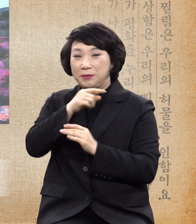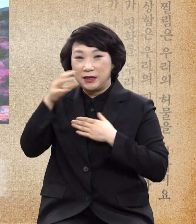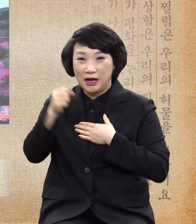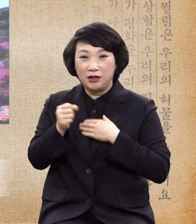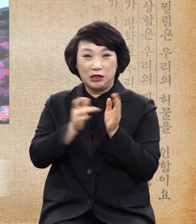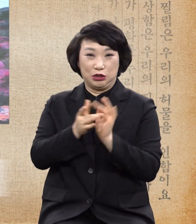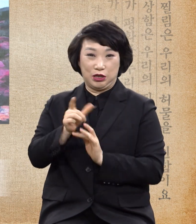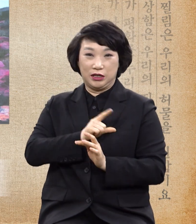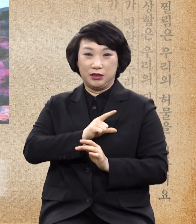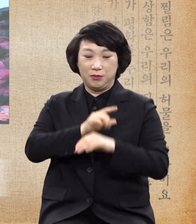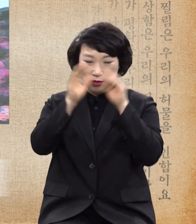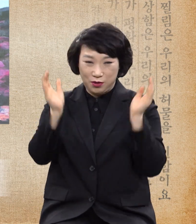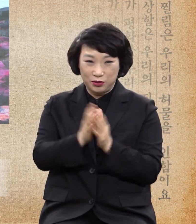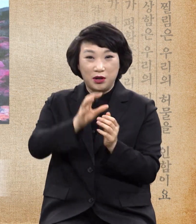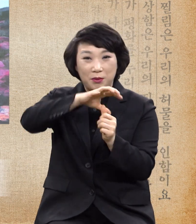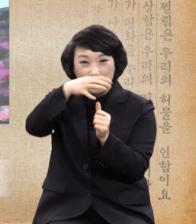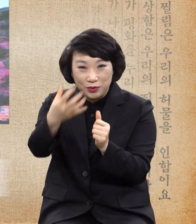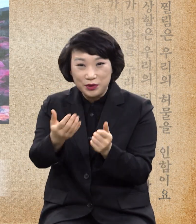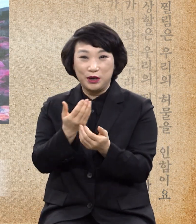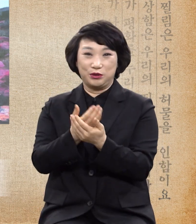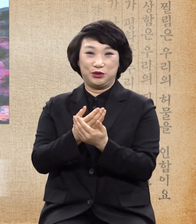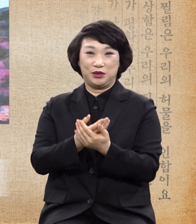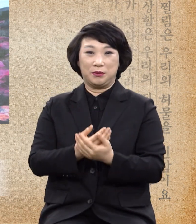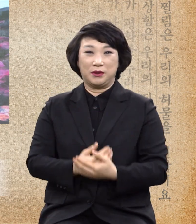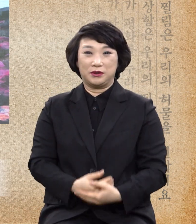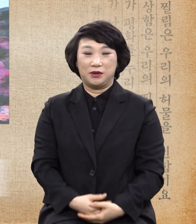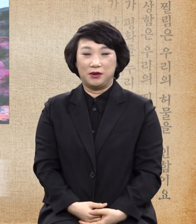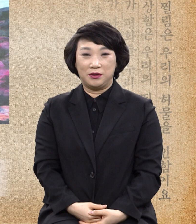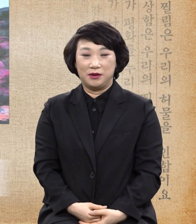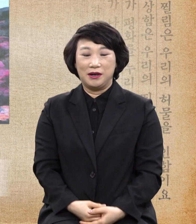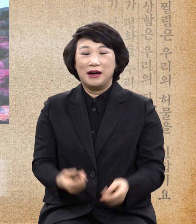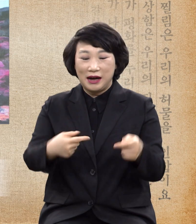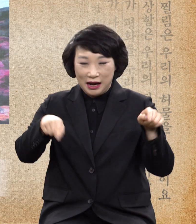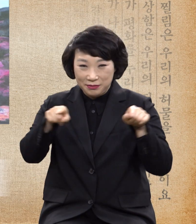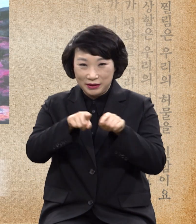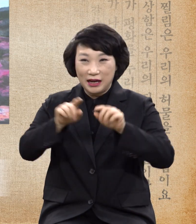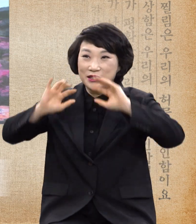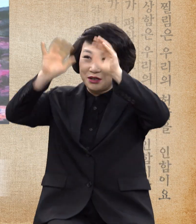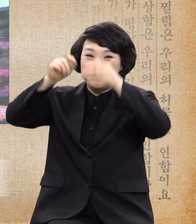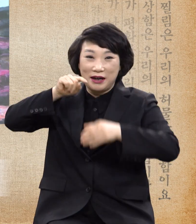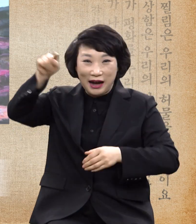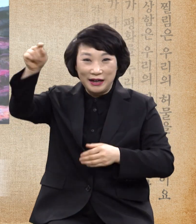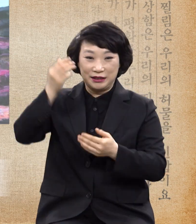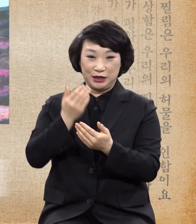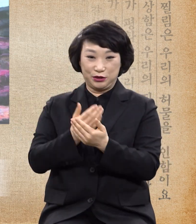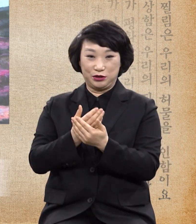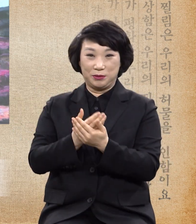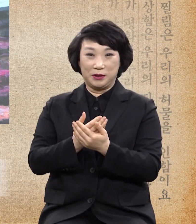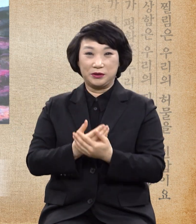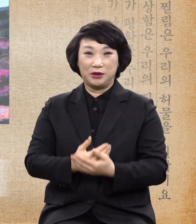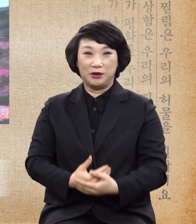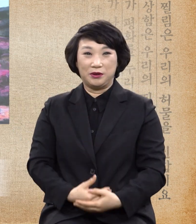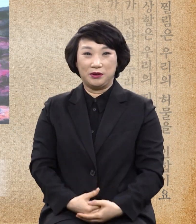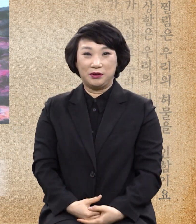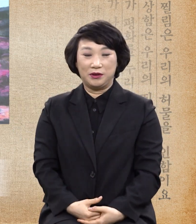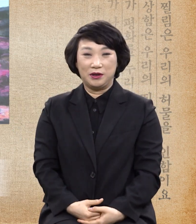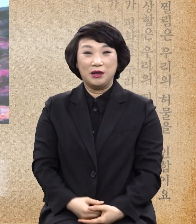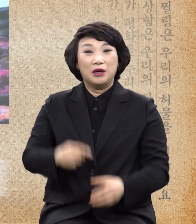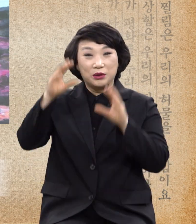이름으로 놓아주게 하소서 함께 천국 가기를 원합니다 동의하시면